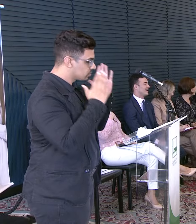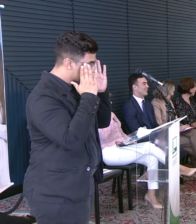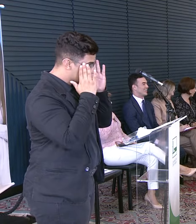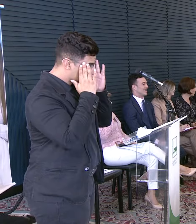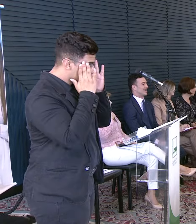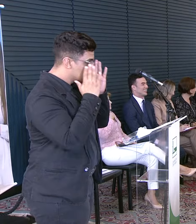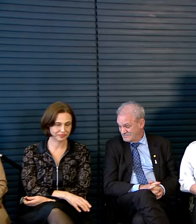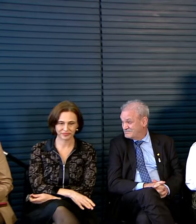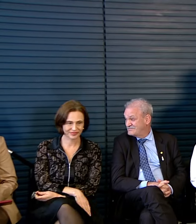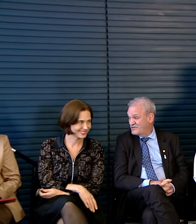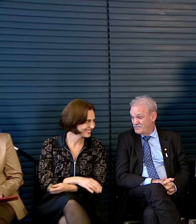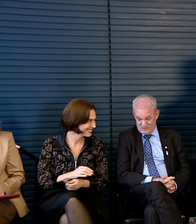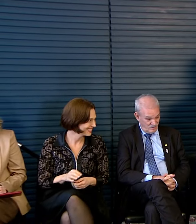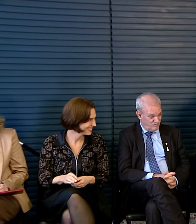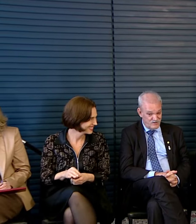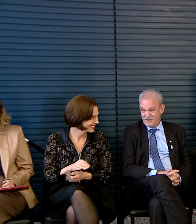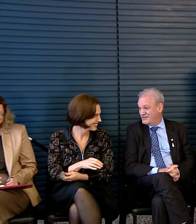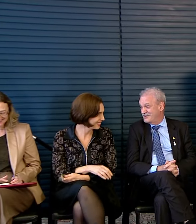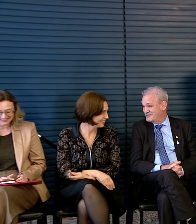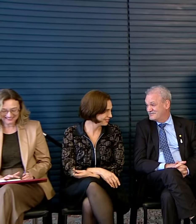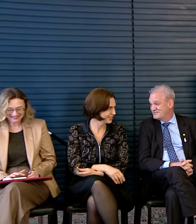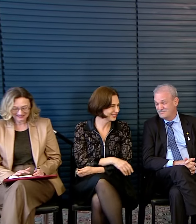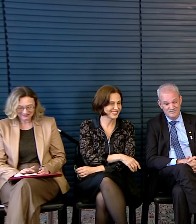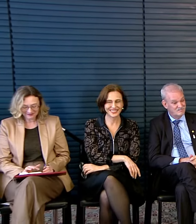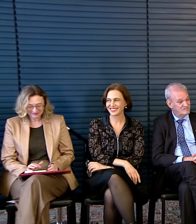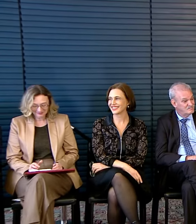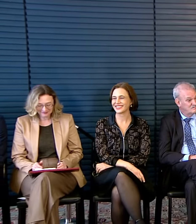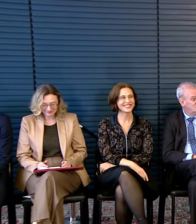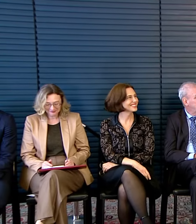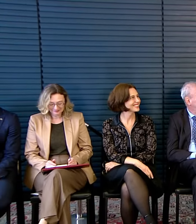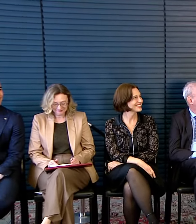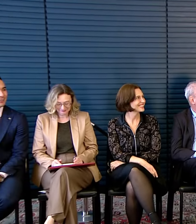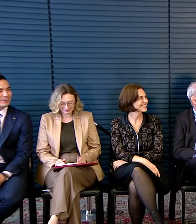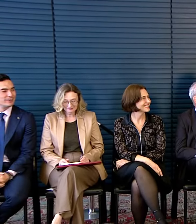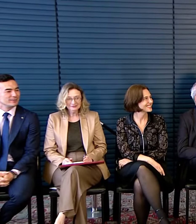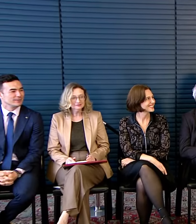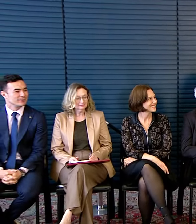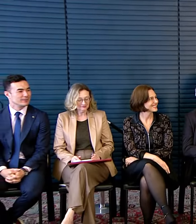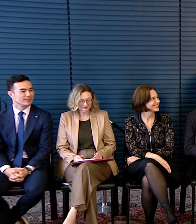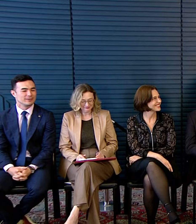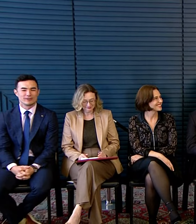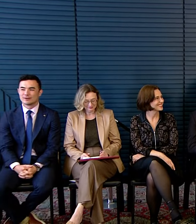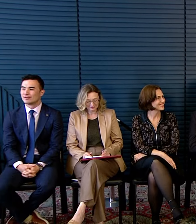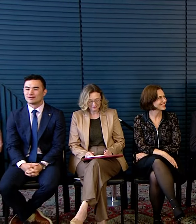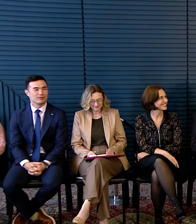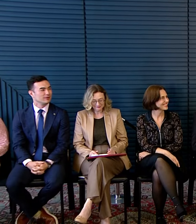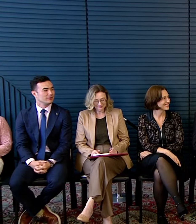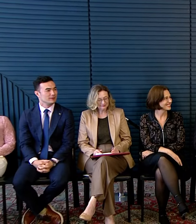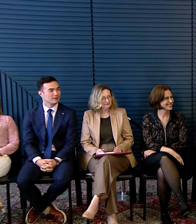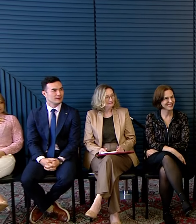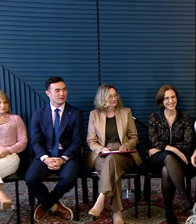Falará por dois minutos cada O deputado Doutor Luizinho Seguido pela deputada Soraya Santos